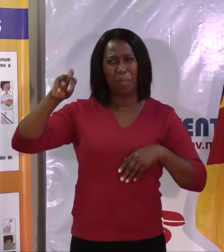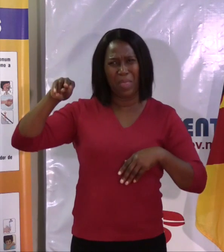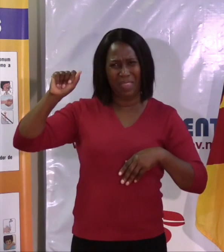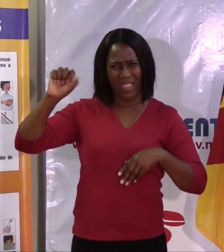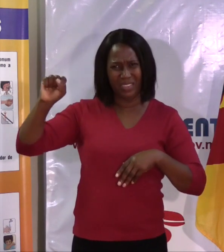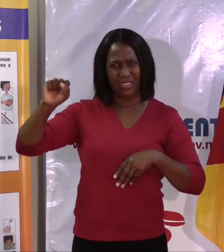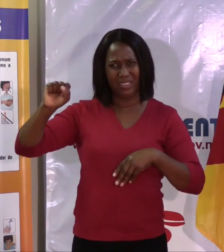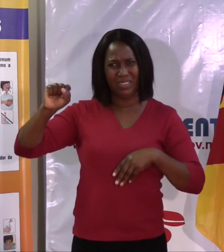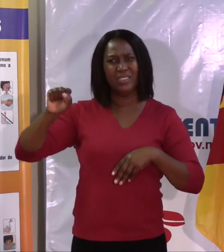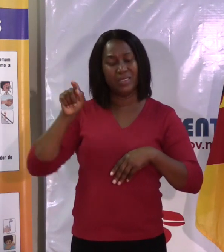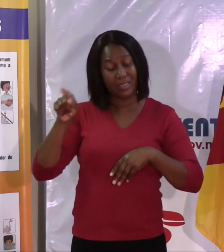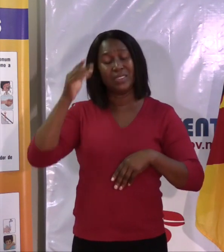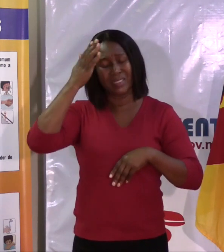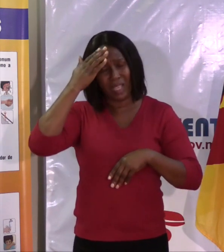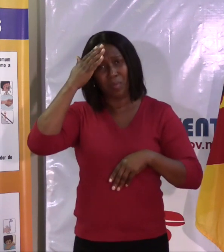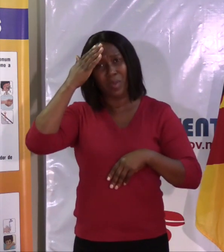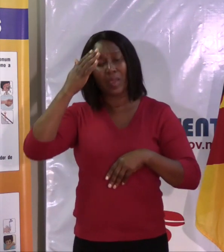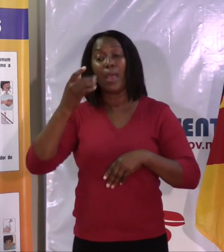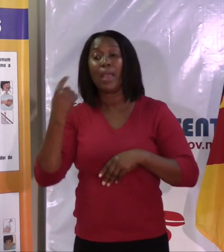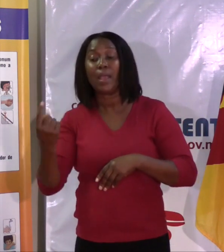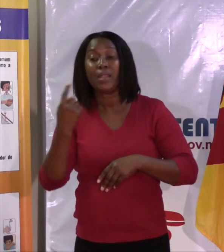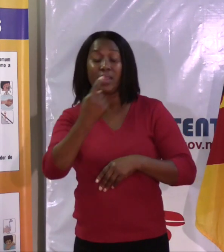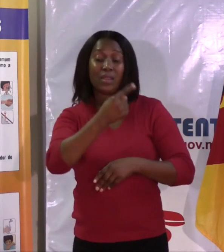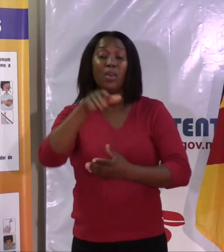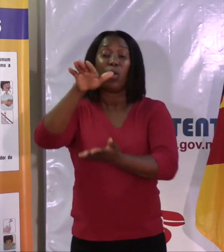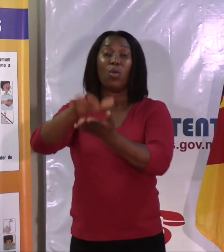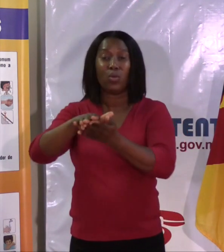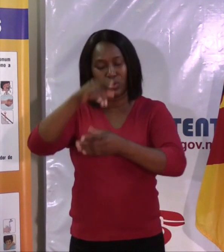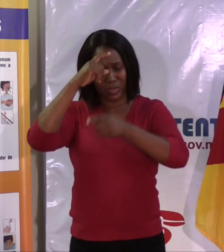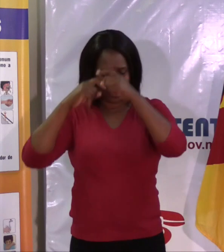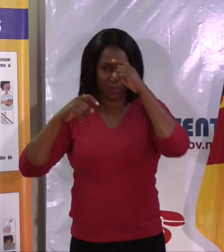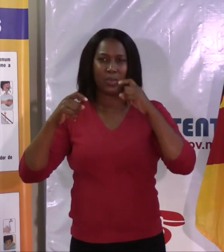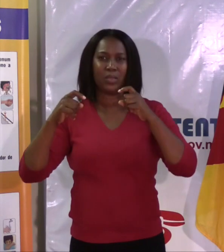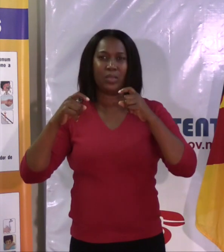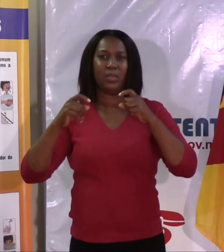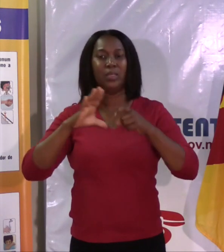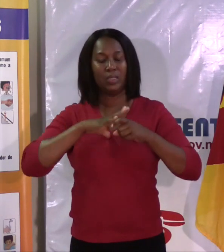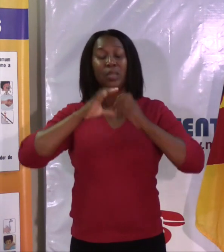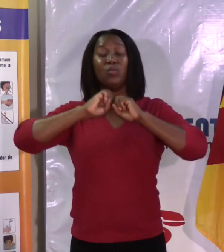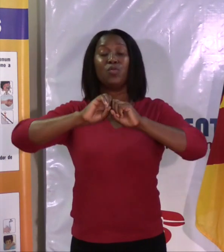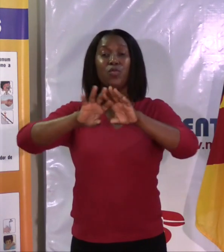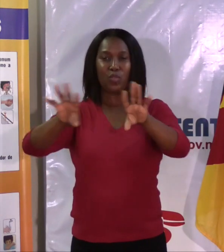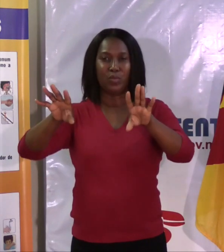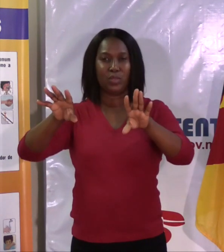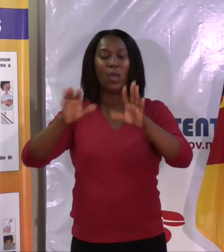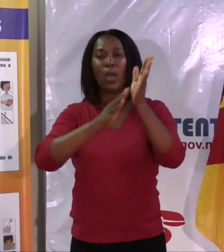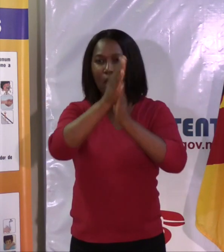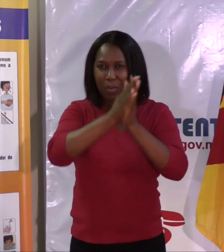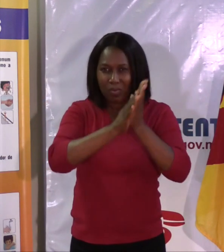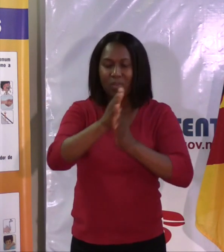onde é que vem cada mineiro. Nós temos que aproveitar esse sistema de informação que existe nas empresas de minas para, de facto, estamos a aproveitar